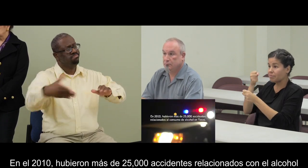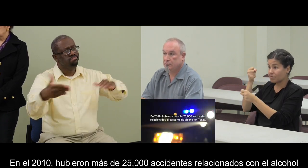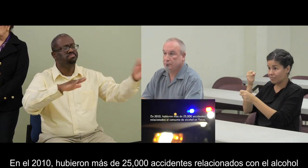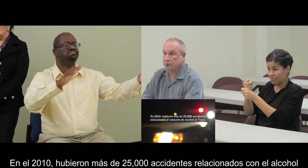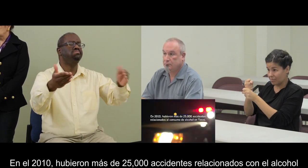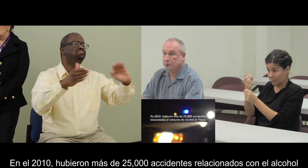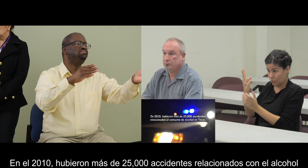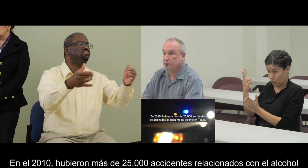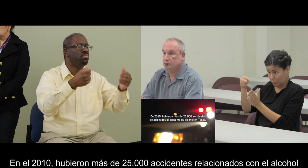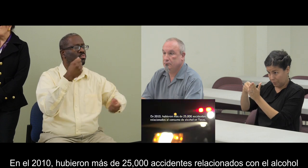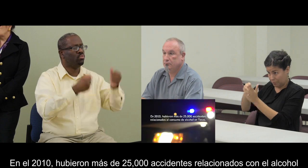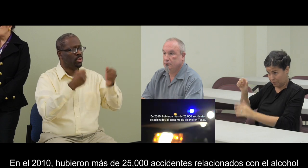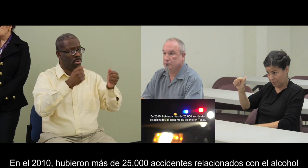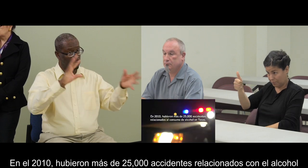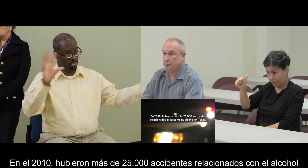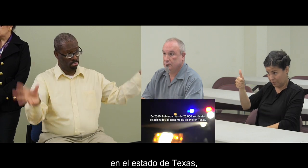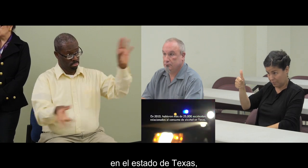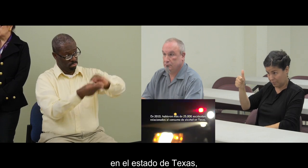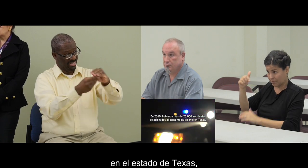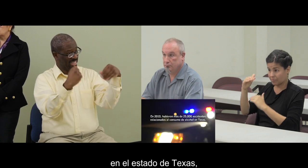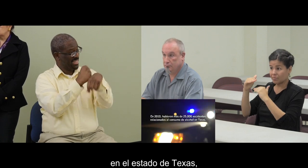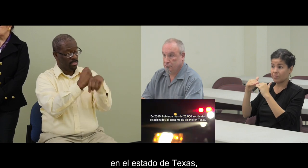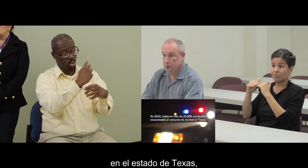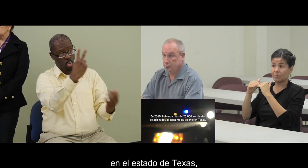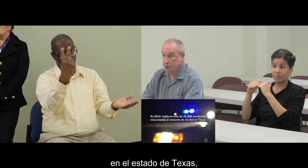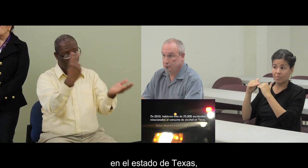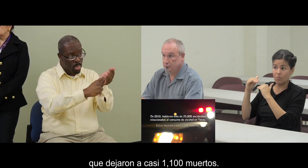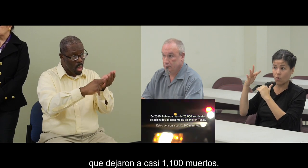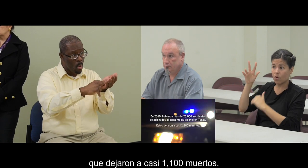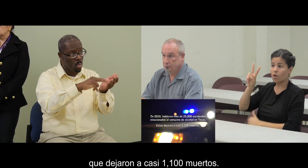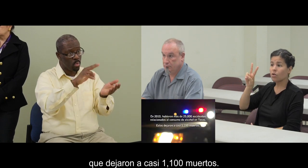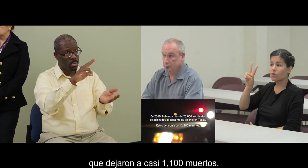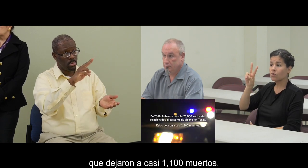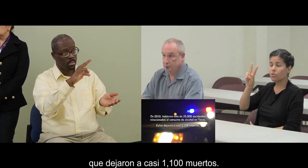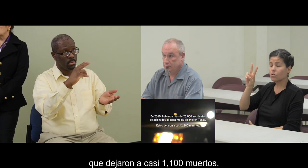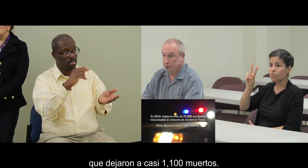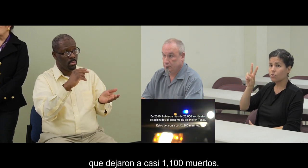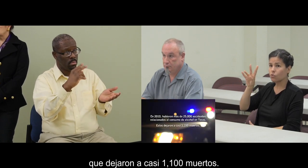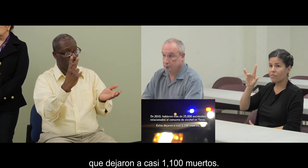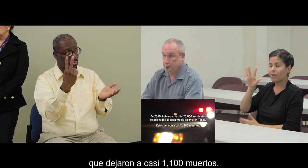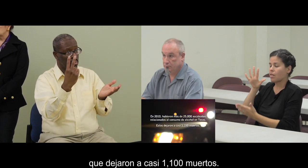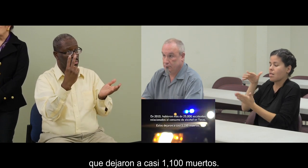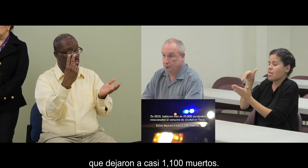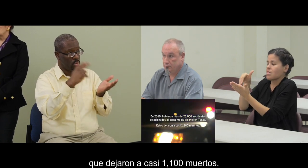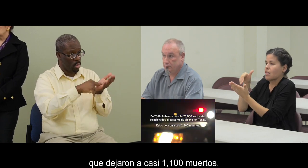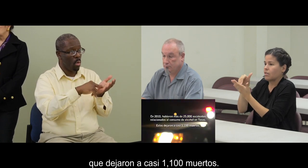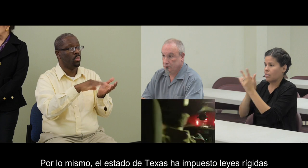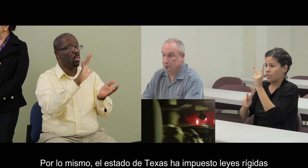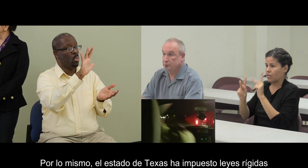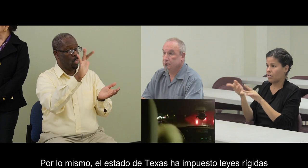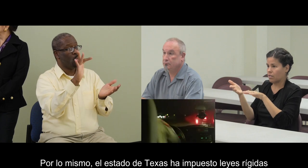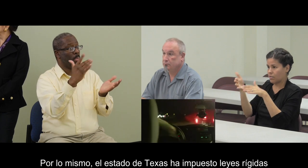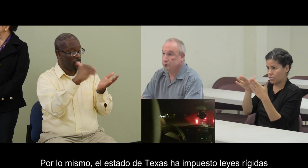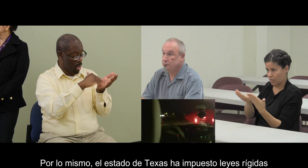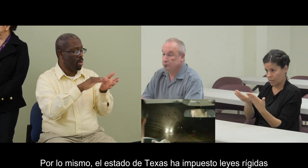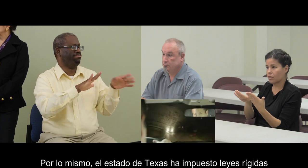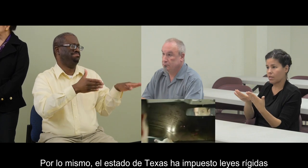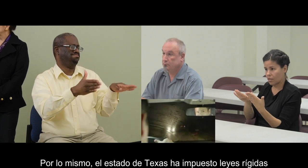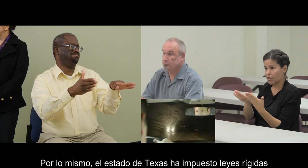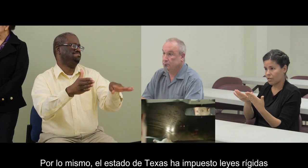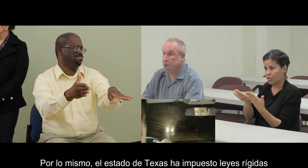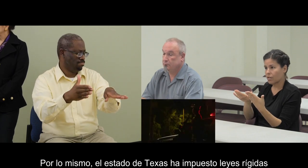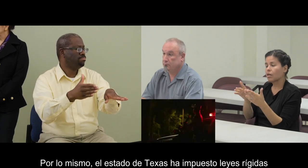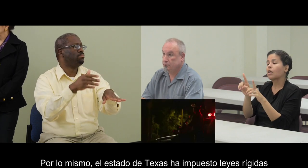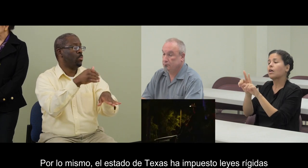,000 accidentes relacionados con el alcohol en el estado de Texas, que dejaron a casi 1,100 muertos. Por lo